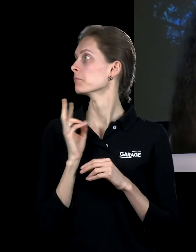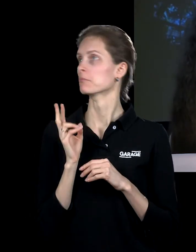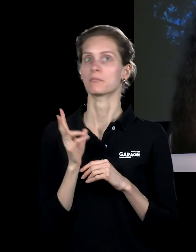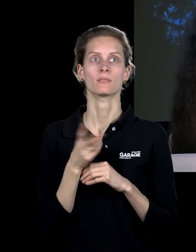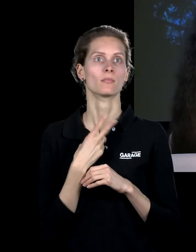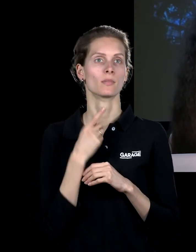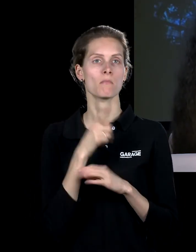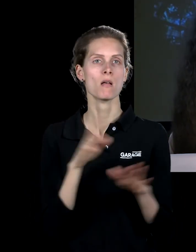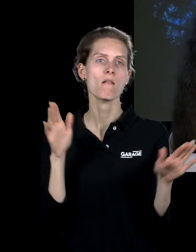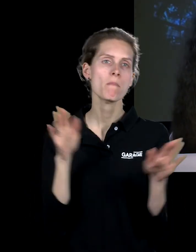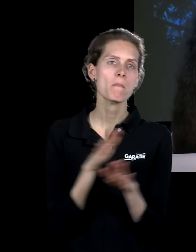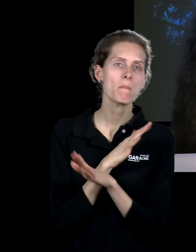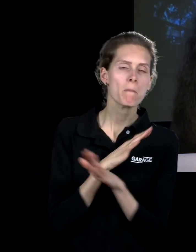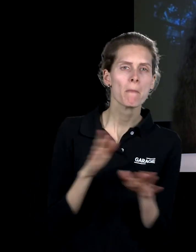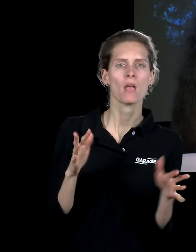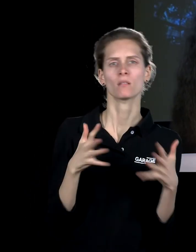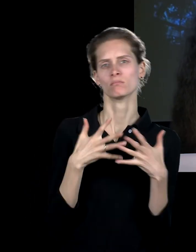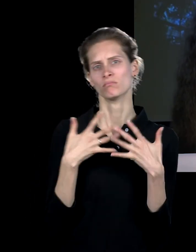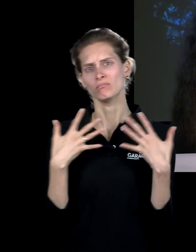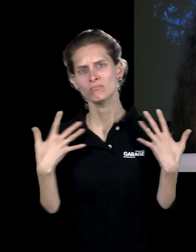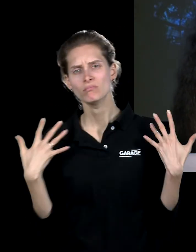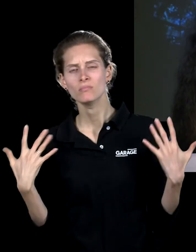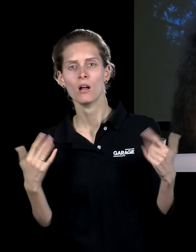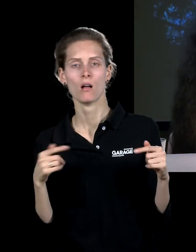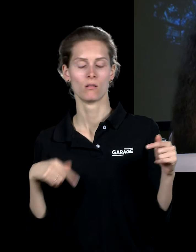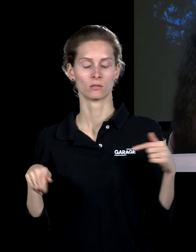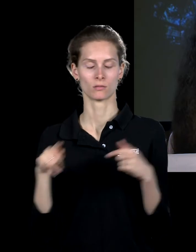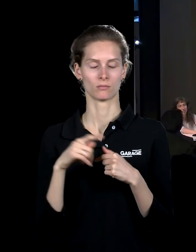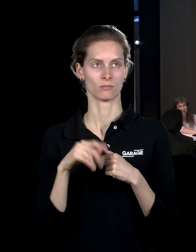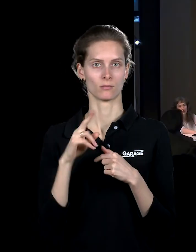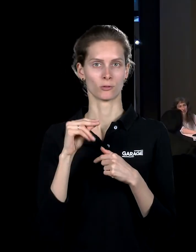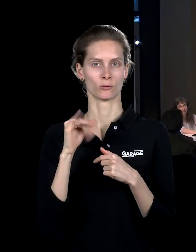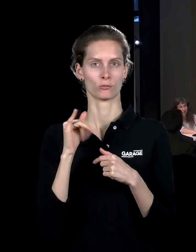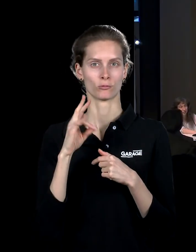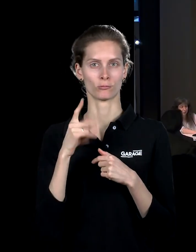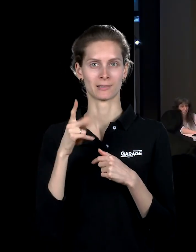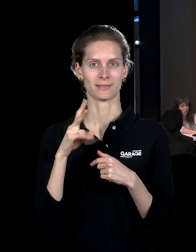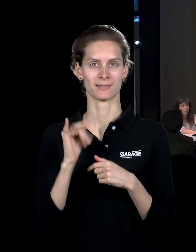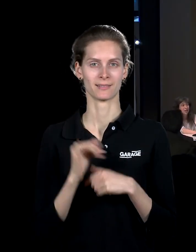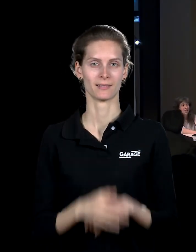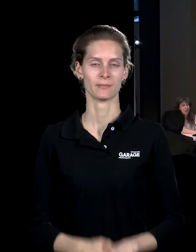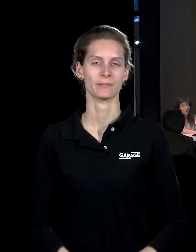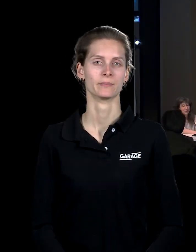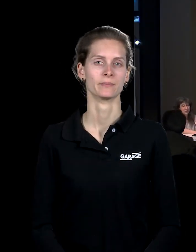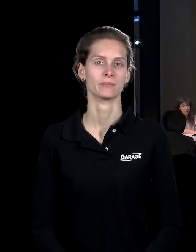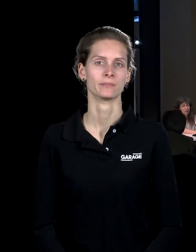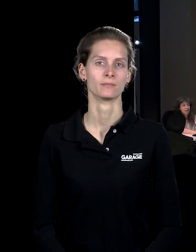звучали песни аборигенов австралийских, песни карты, песни, которые помогали им ориентироваться в этом лесу. И этот